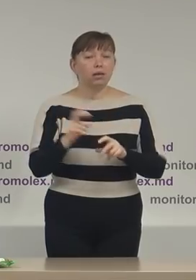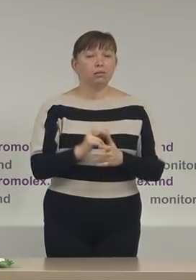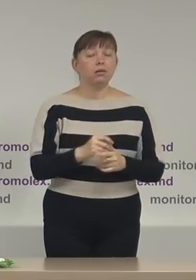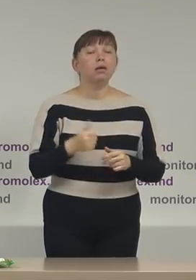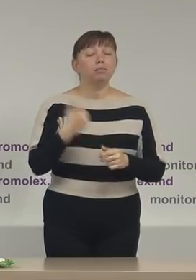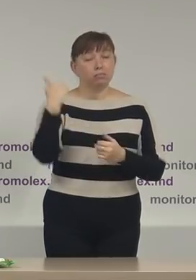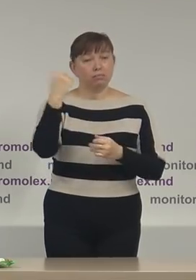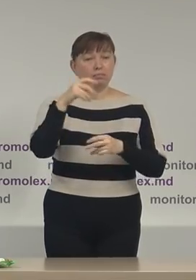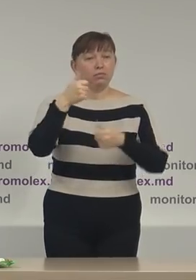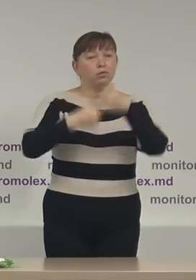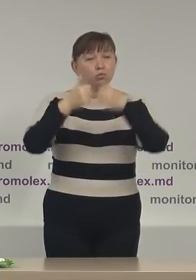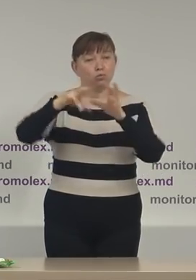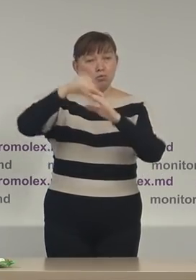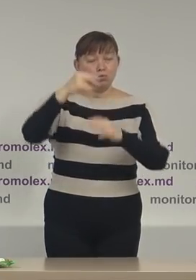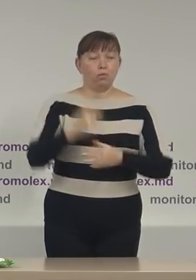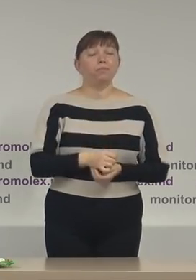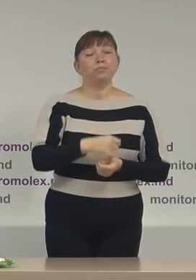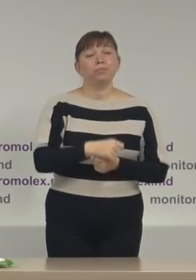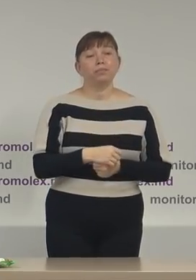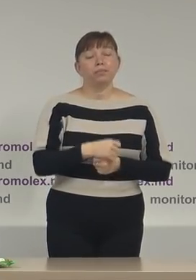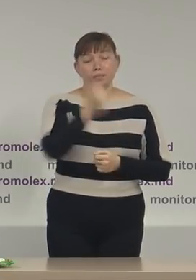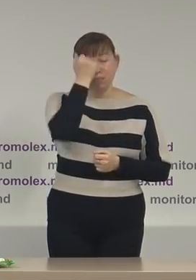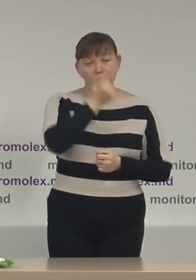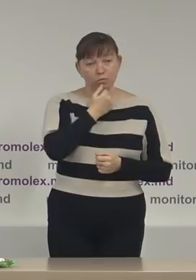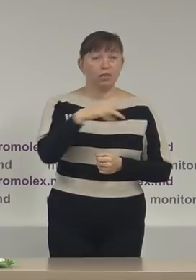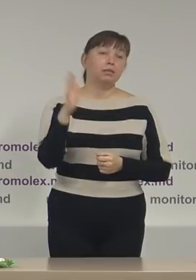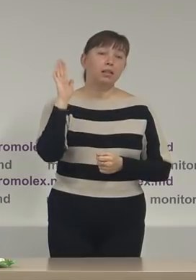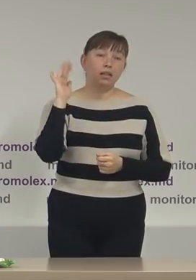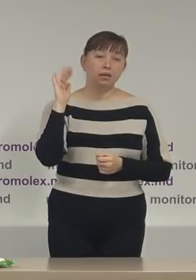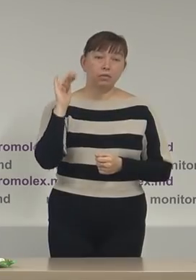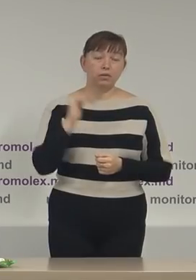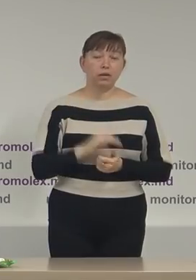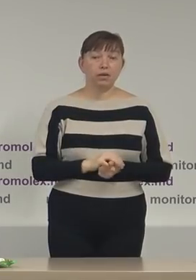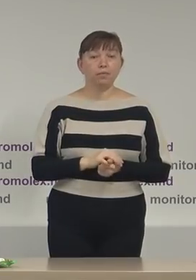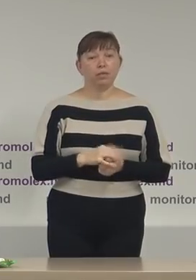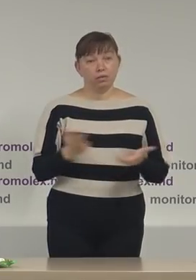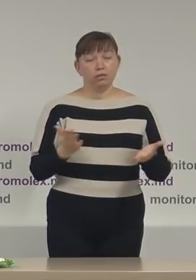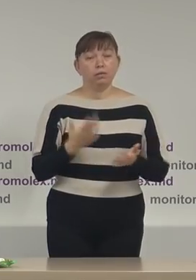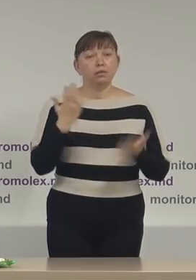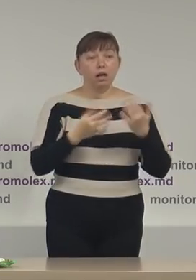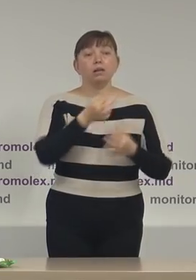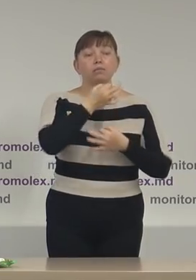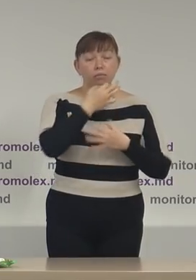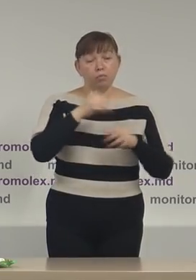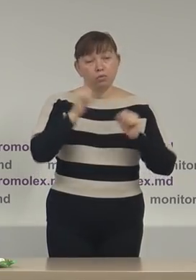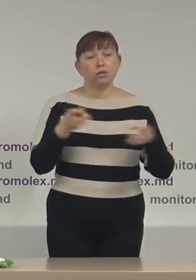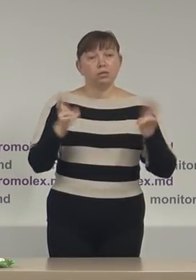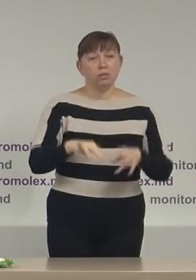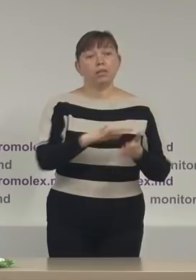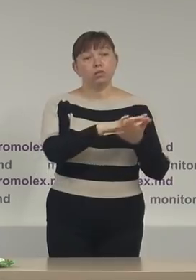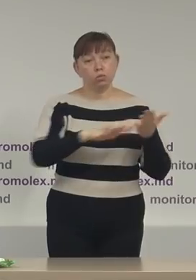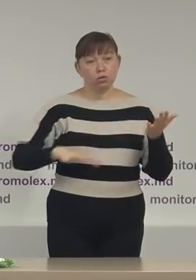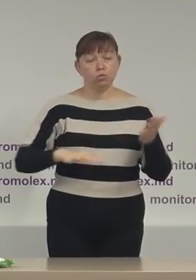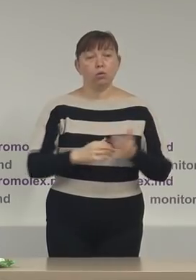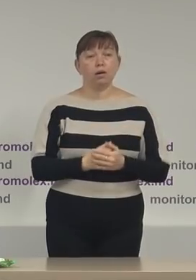turul 2 de scurtin vă mulțumesc mult pentru atenție eu vă zic la revedere și dacă aveți plăcere puteți să rămâniți pentru